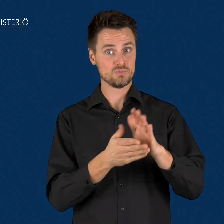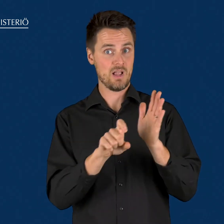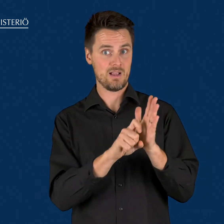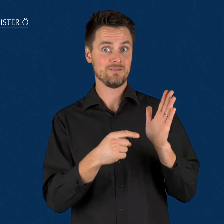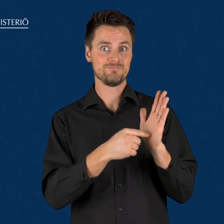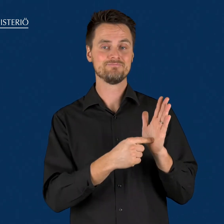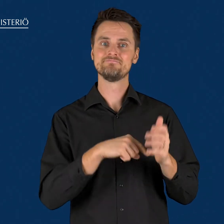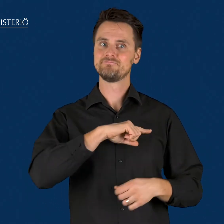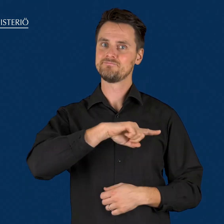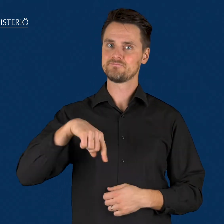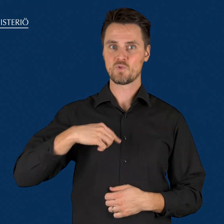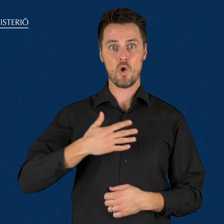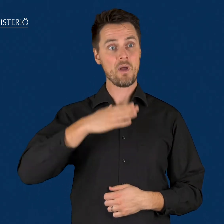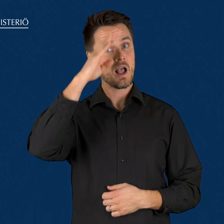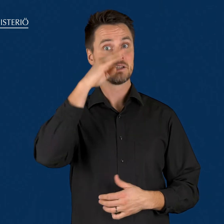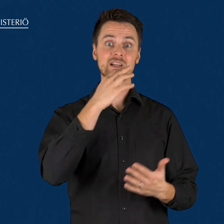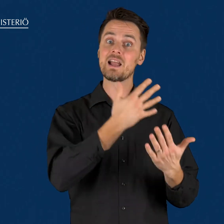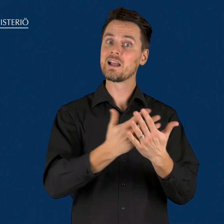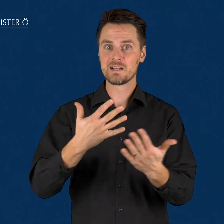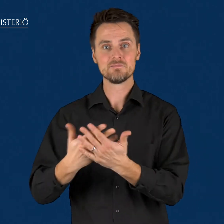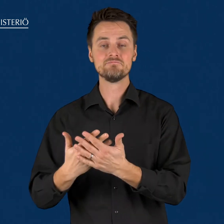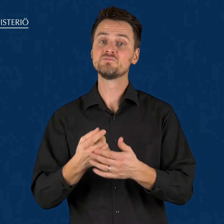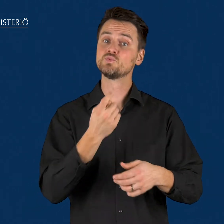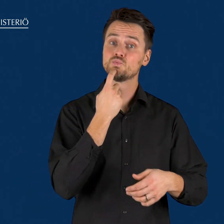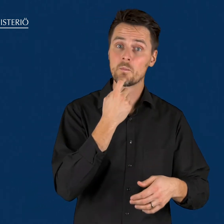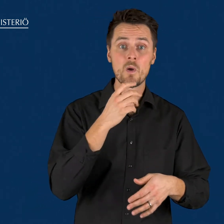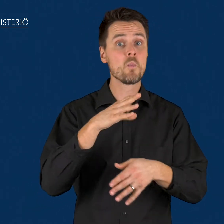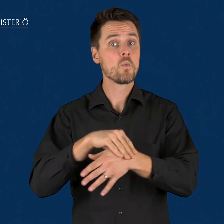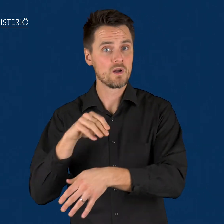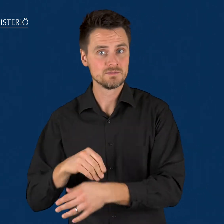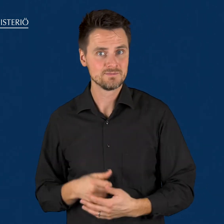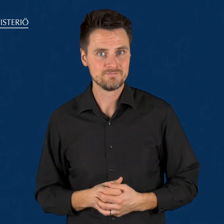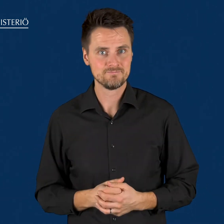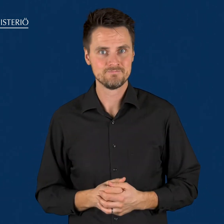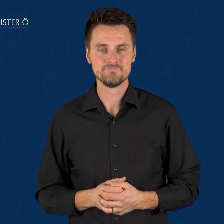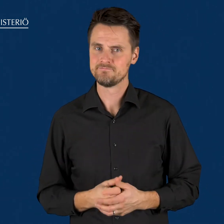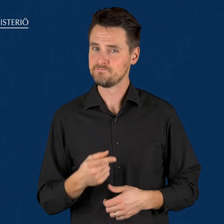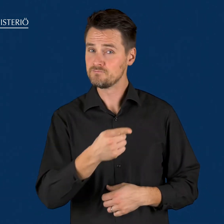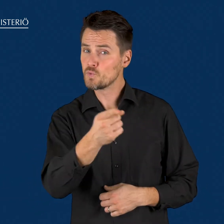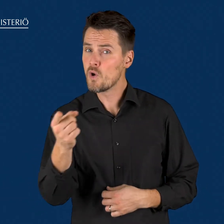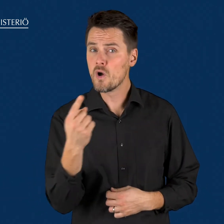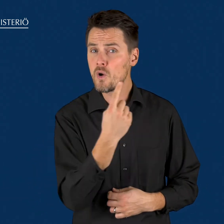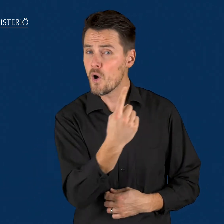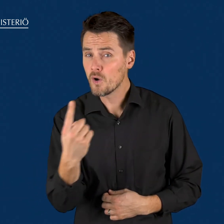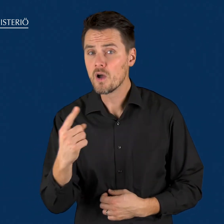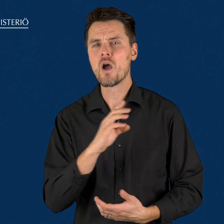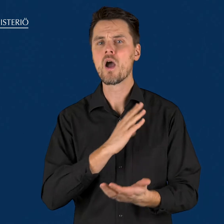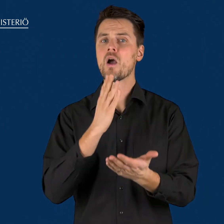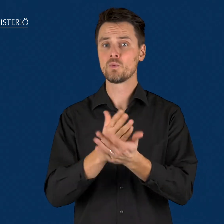Suomen perustuslain mukaan Suomi ja Ruotsi ovat maamme kansalliskielet. Jokaisella on